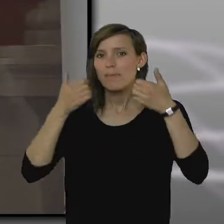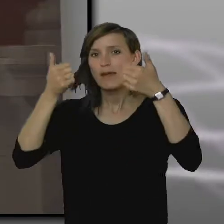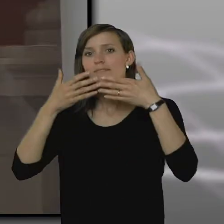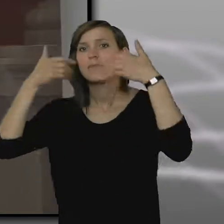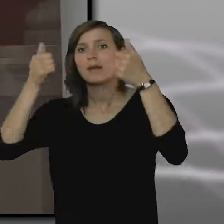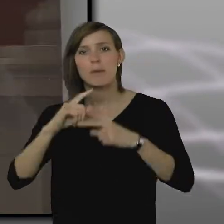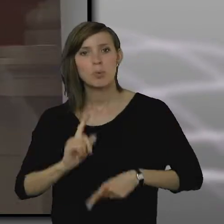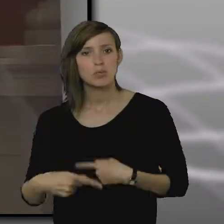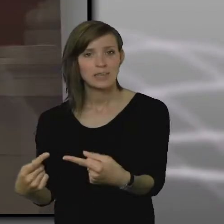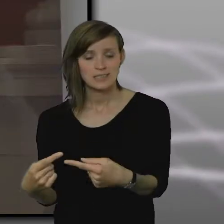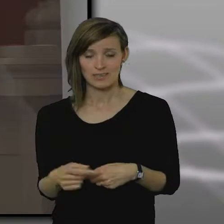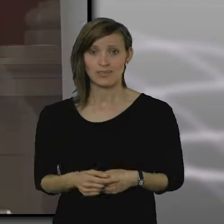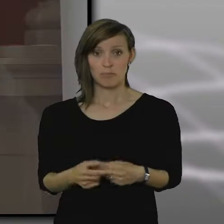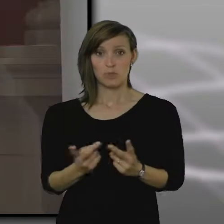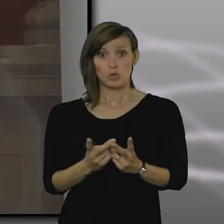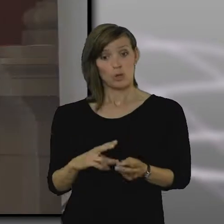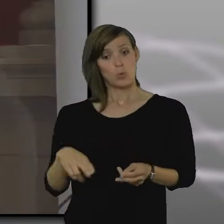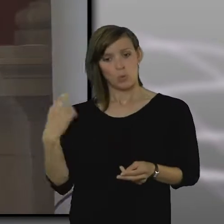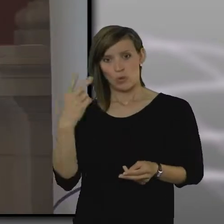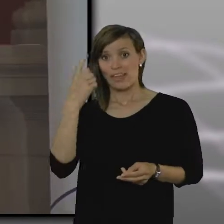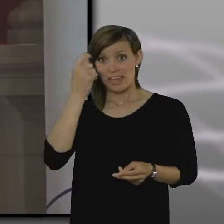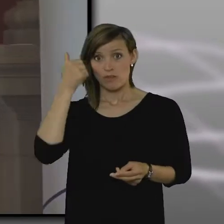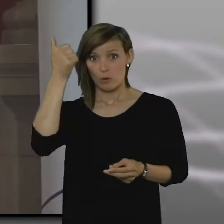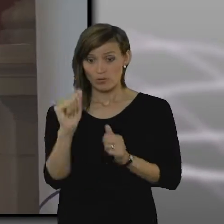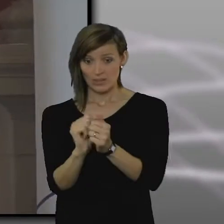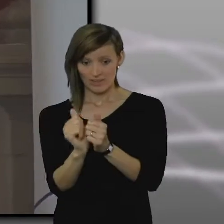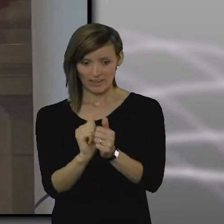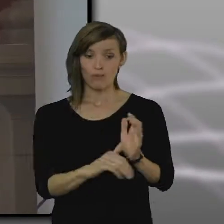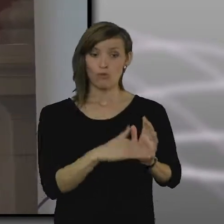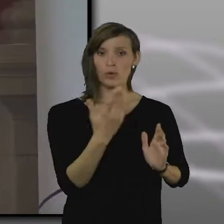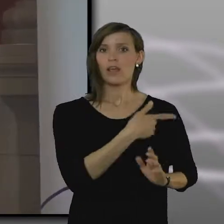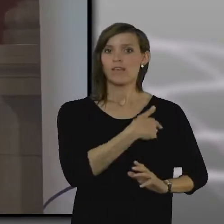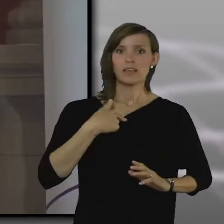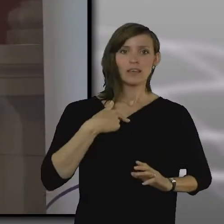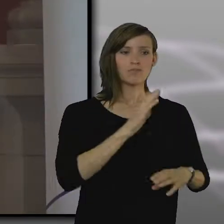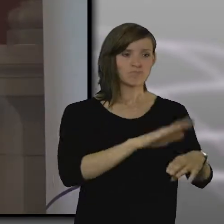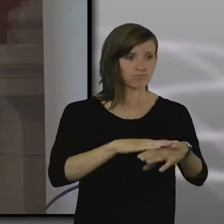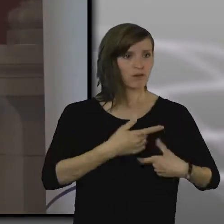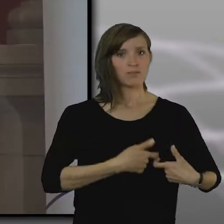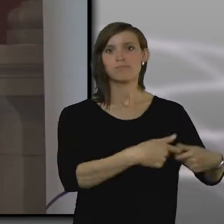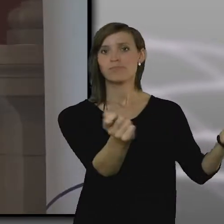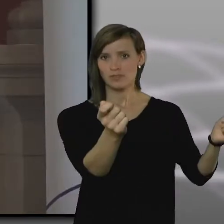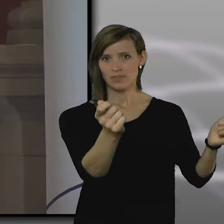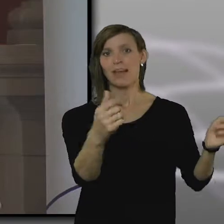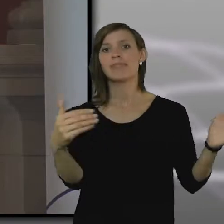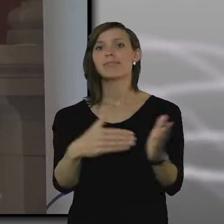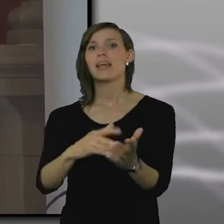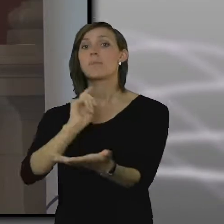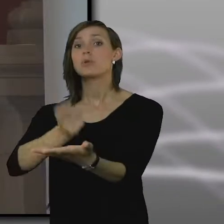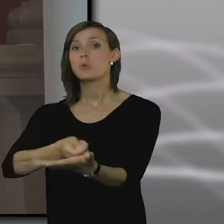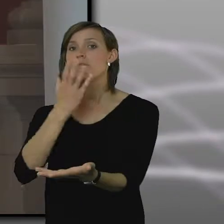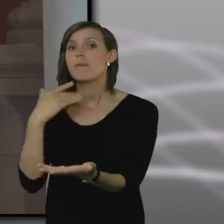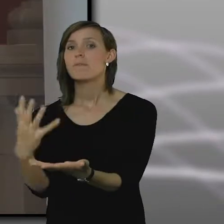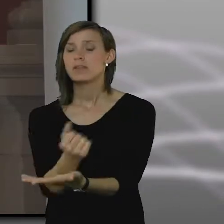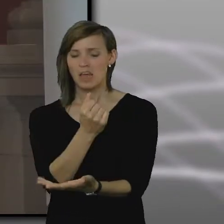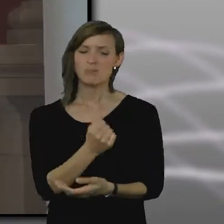innovationstävling från utlysning till att vi fattar slutliga beslut tar 26 till 27 veckor. Runde lite grann